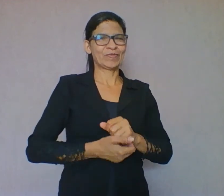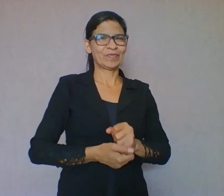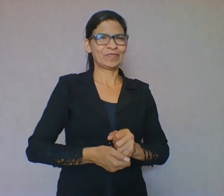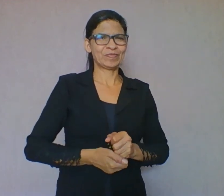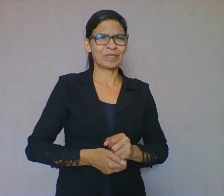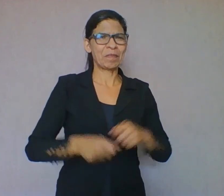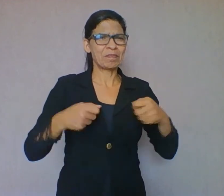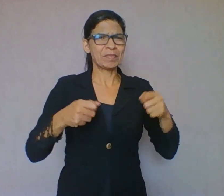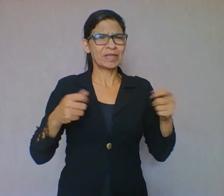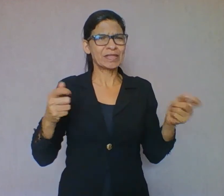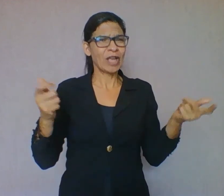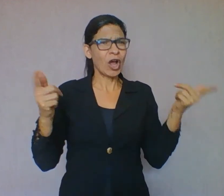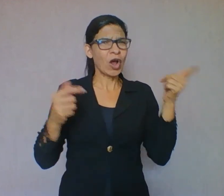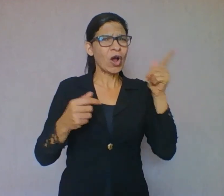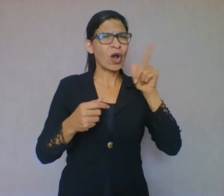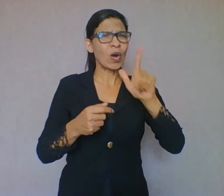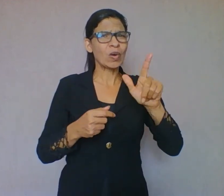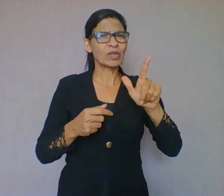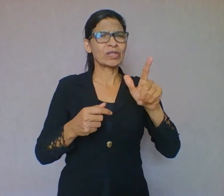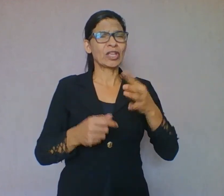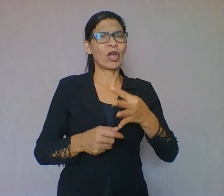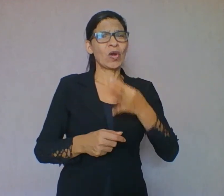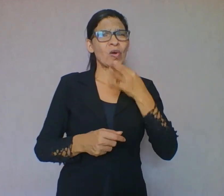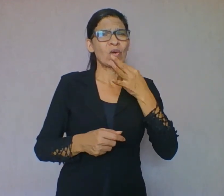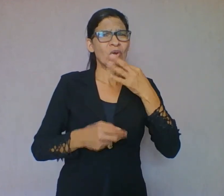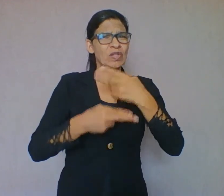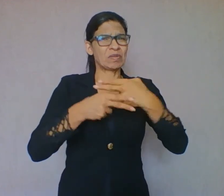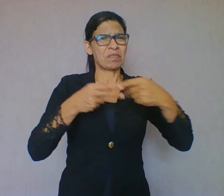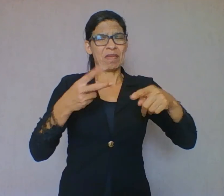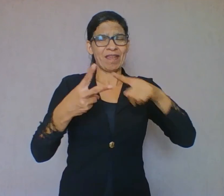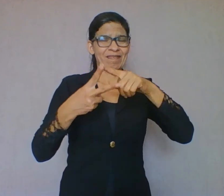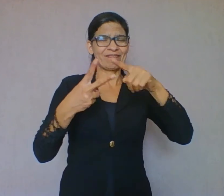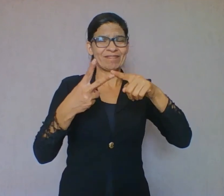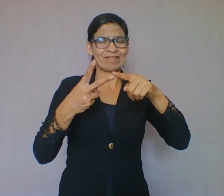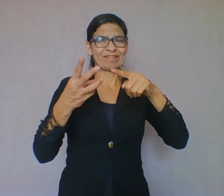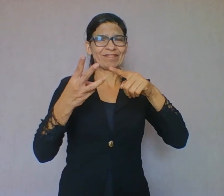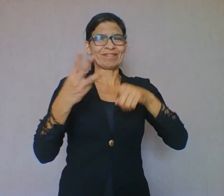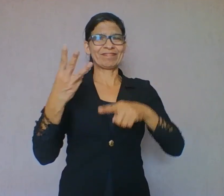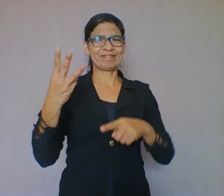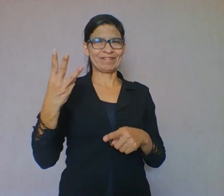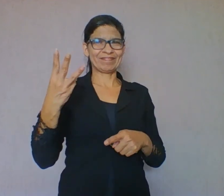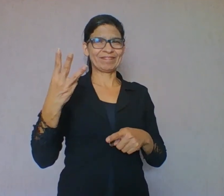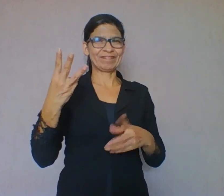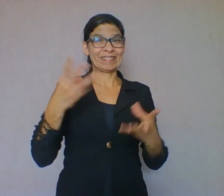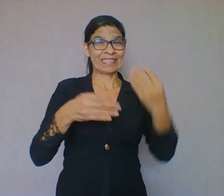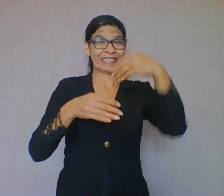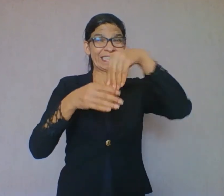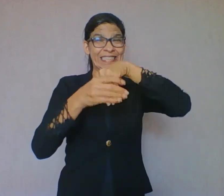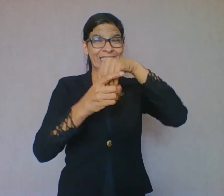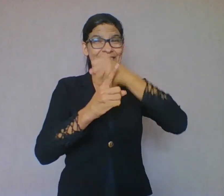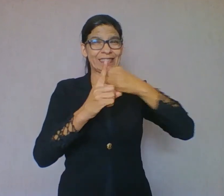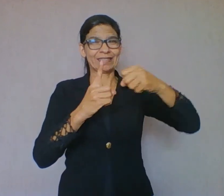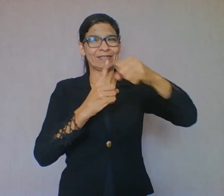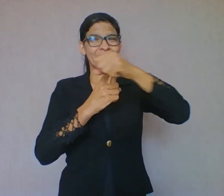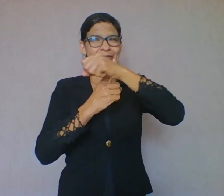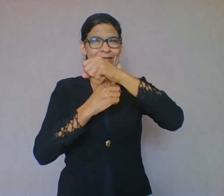apropriar de conhecimentos diversos, engendrados nas esferas sociais. No caderno de dados, na página